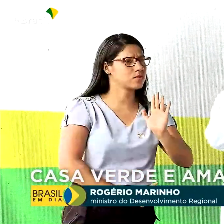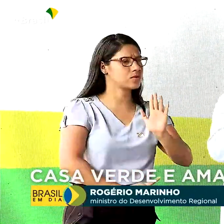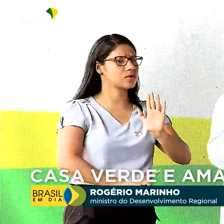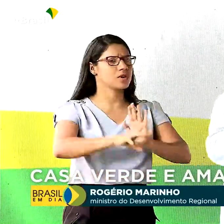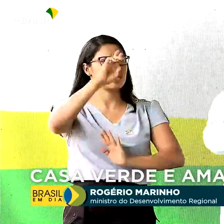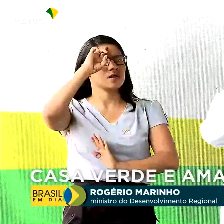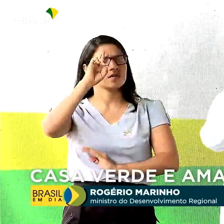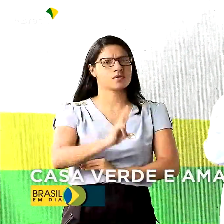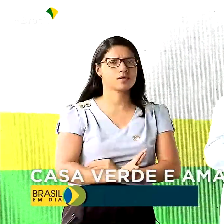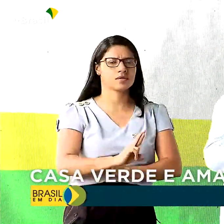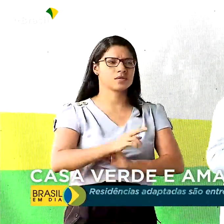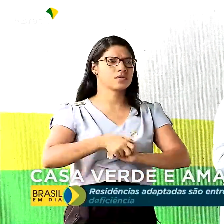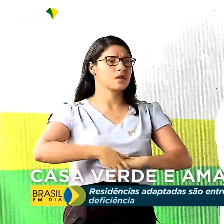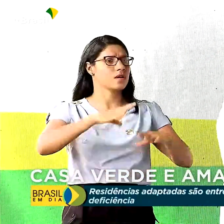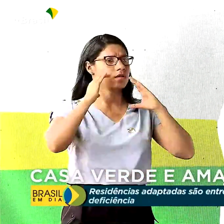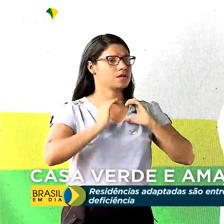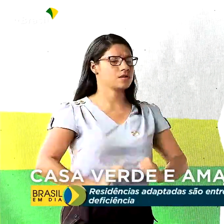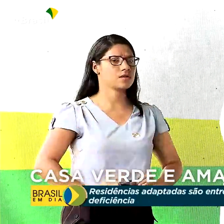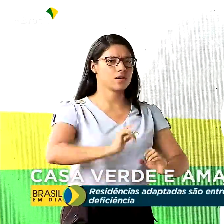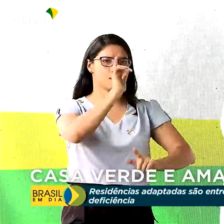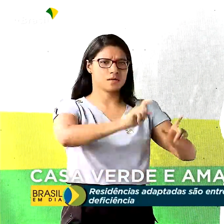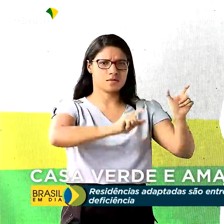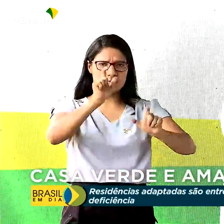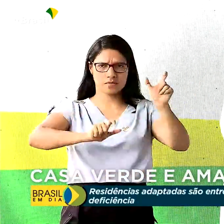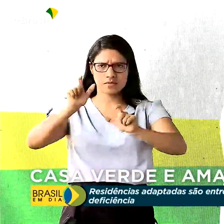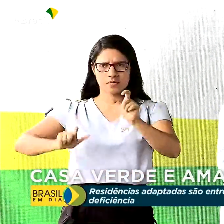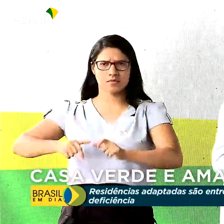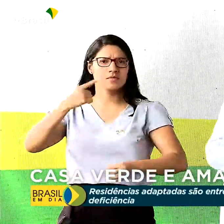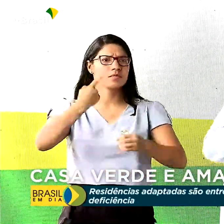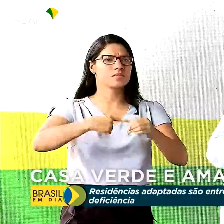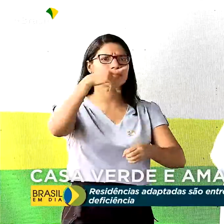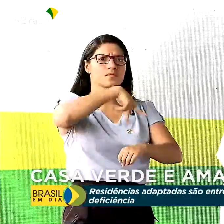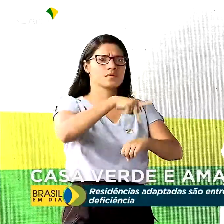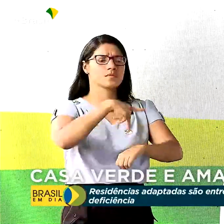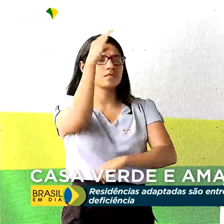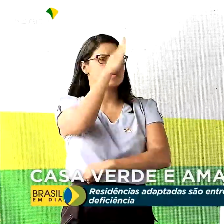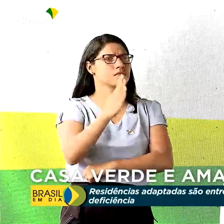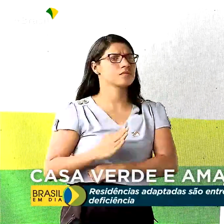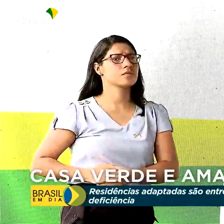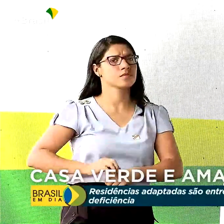isso aqui é respeito e cidadania aos cidadãos desse país espalhado de norte ao sul.